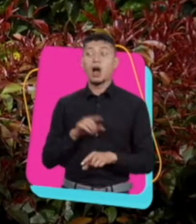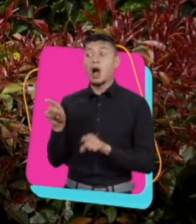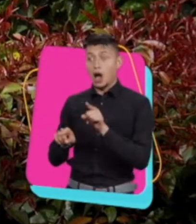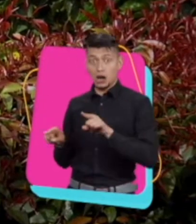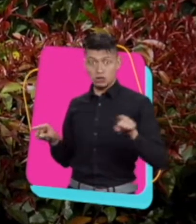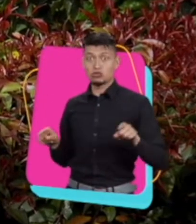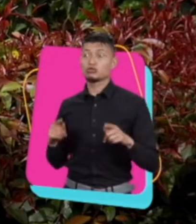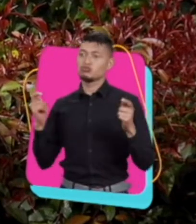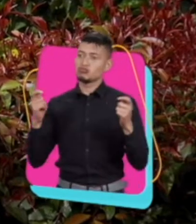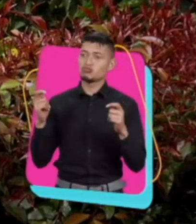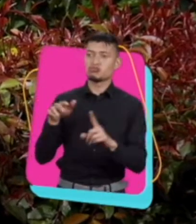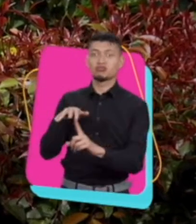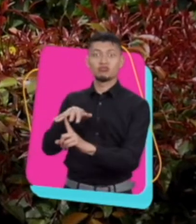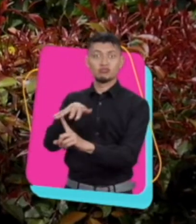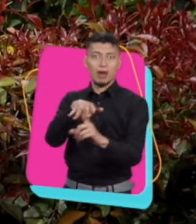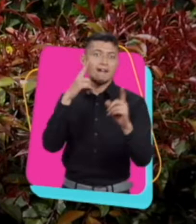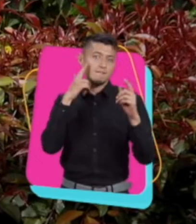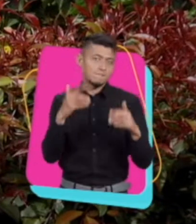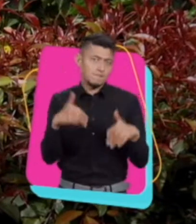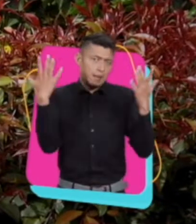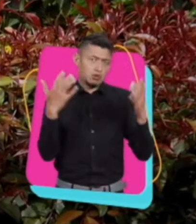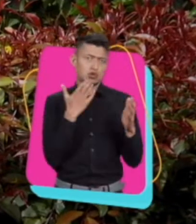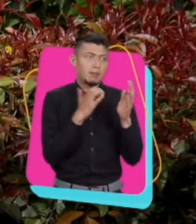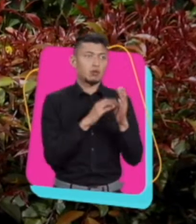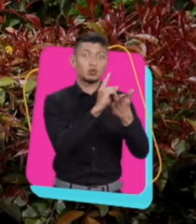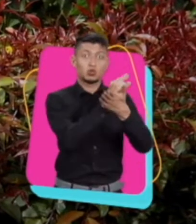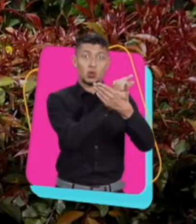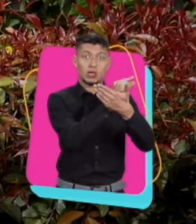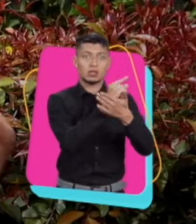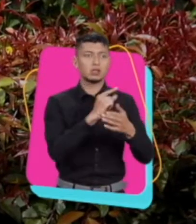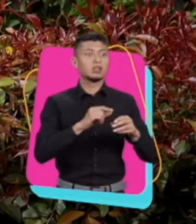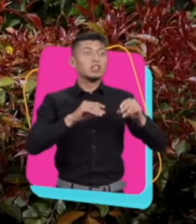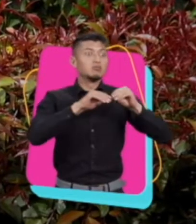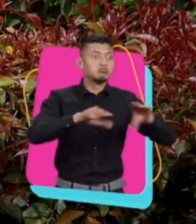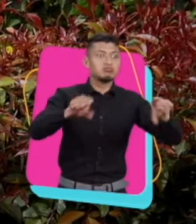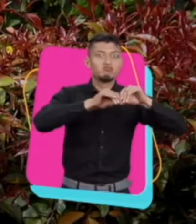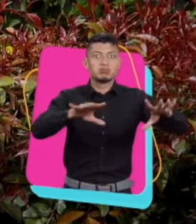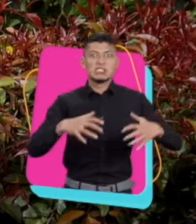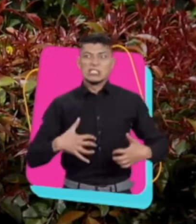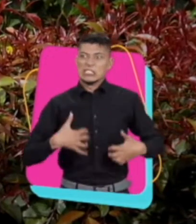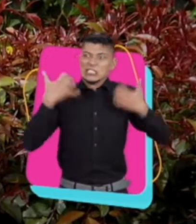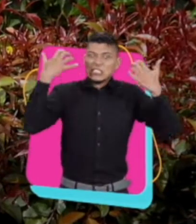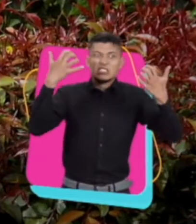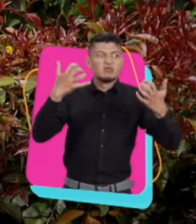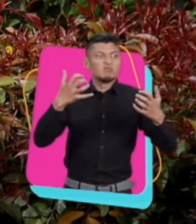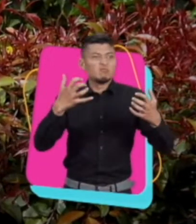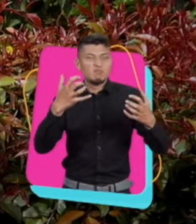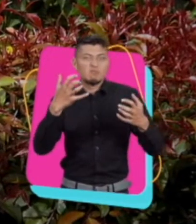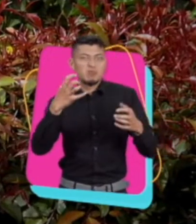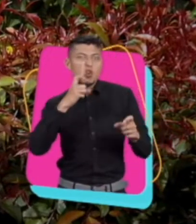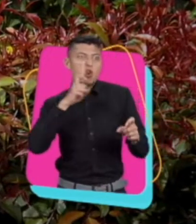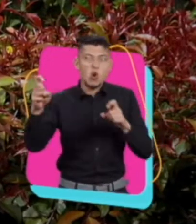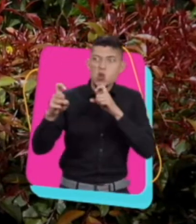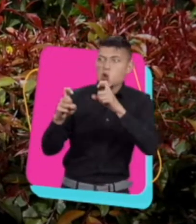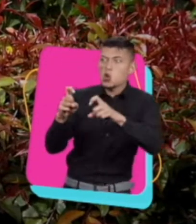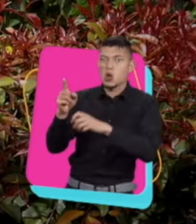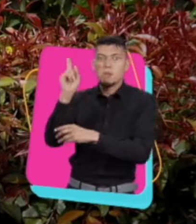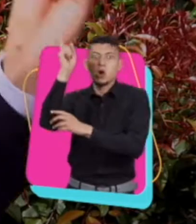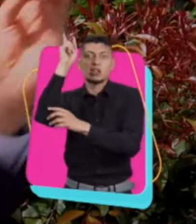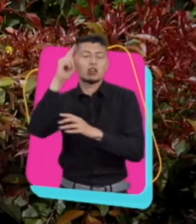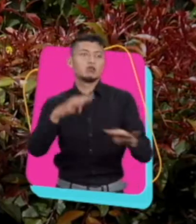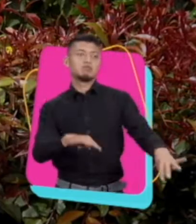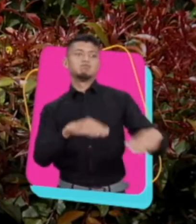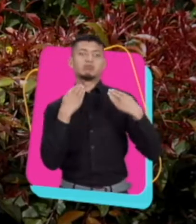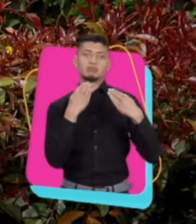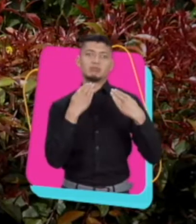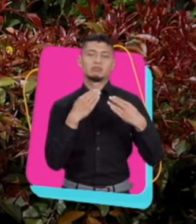bien llamados o mal llamados que se volvieron famosos en Twitter generando indignación y odiando a